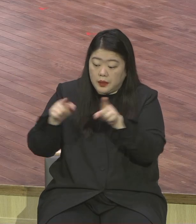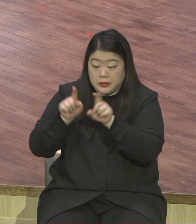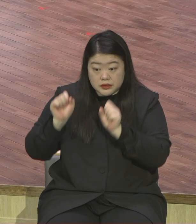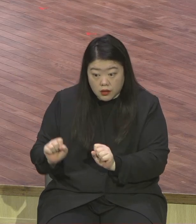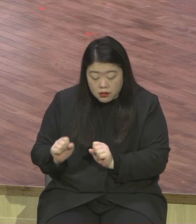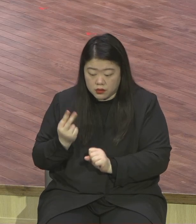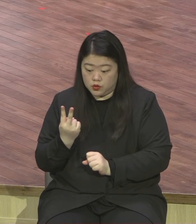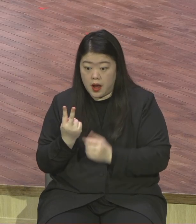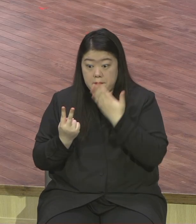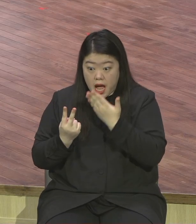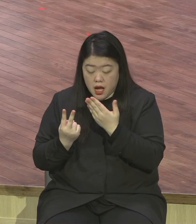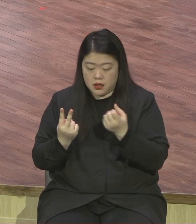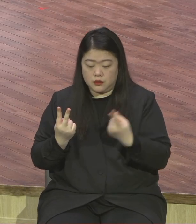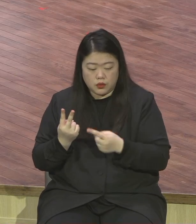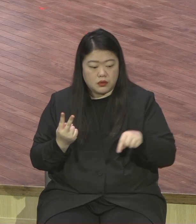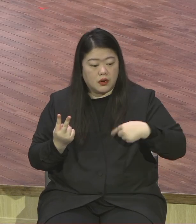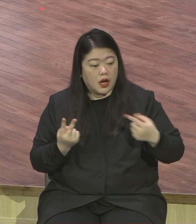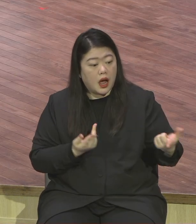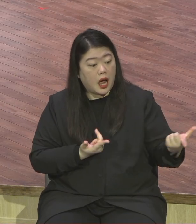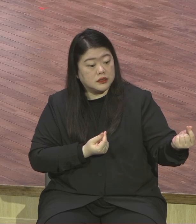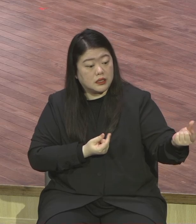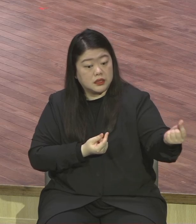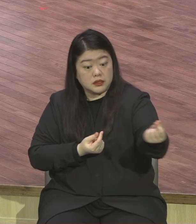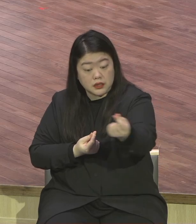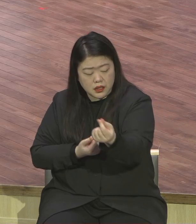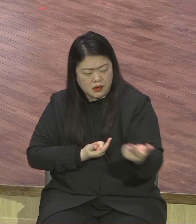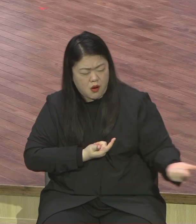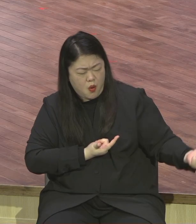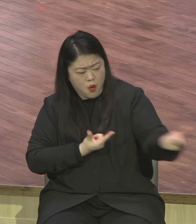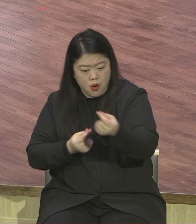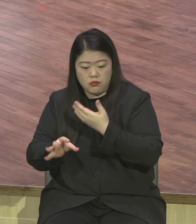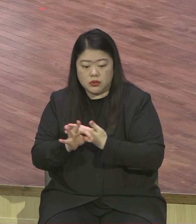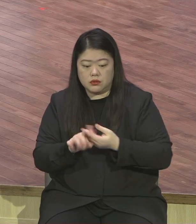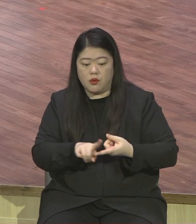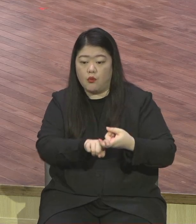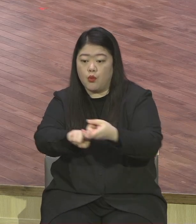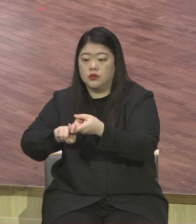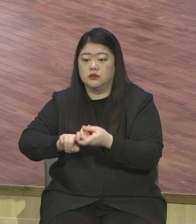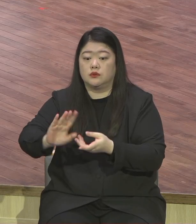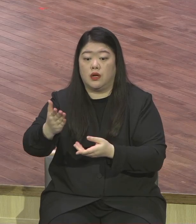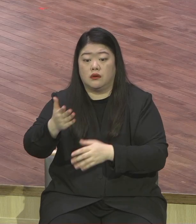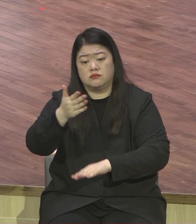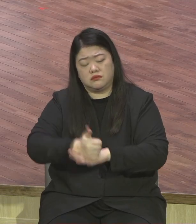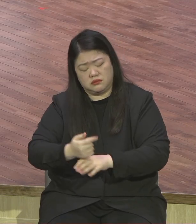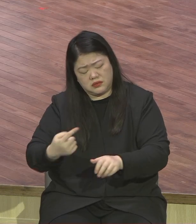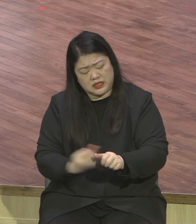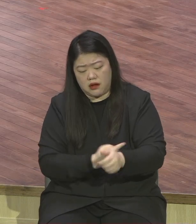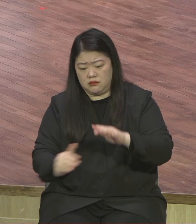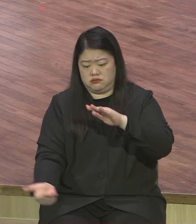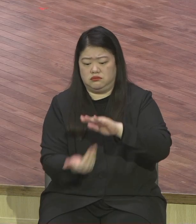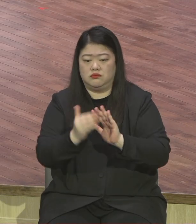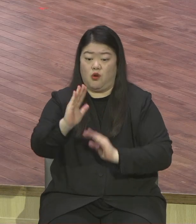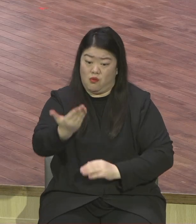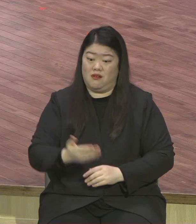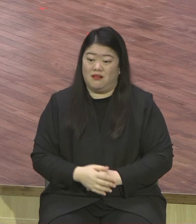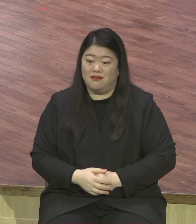그래서 우리가 성교사님들 지금 전세계로 파송하고 본격적으로 이제 우리가 할 준비를 하고 있는데 그래서